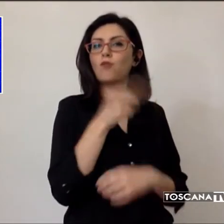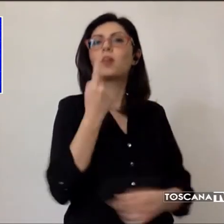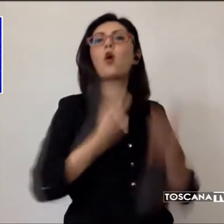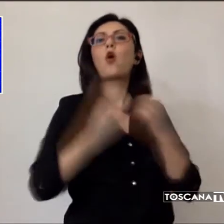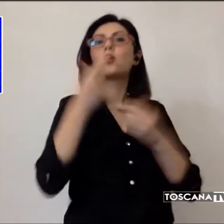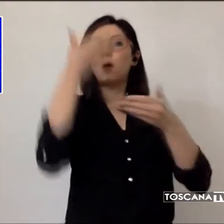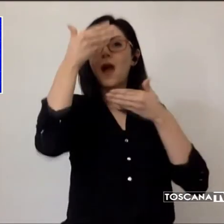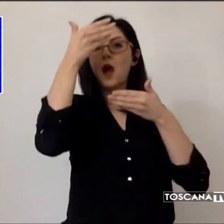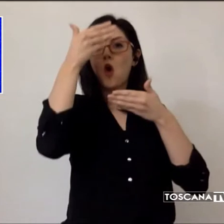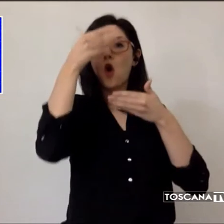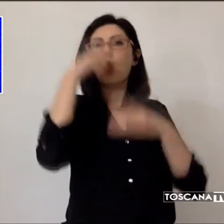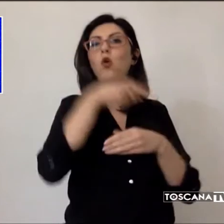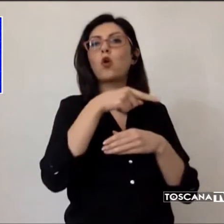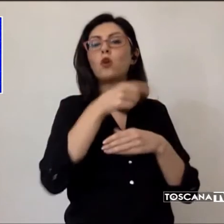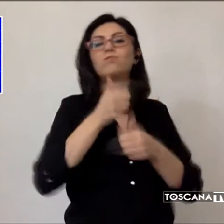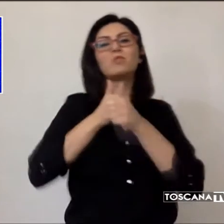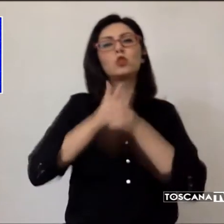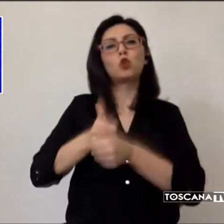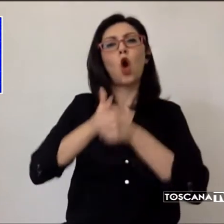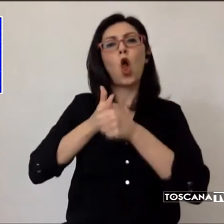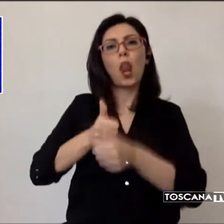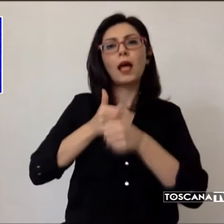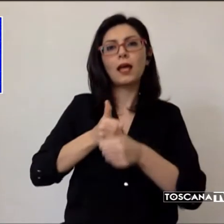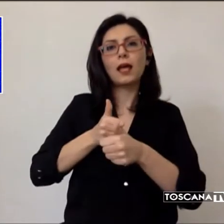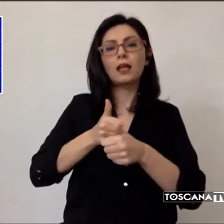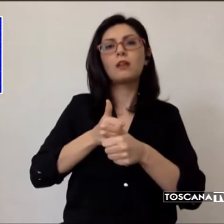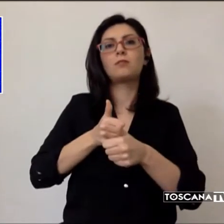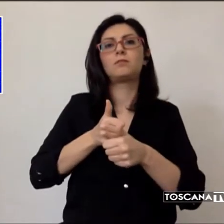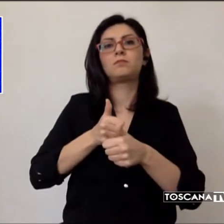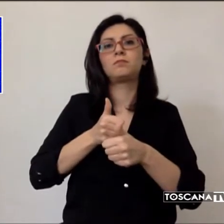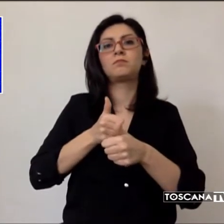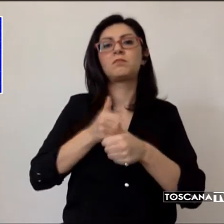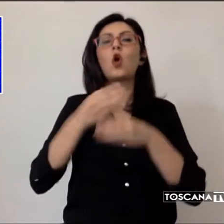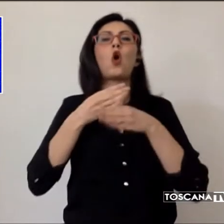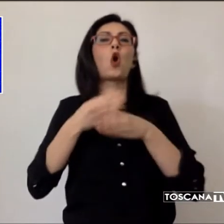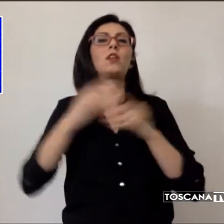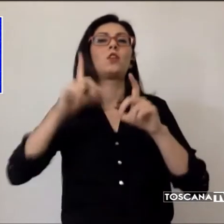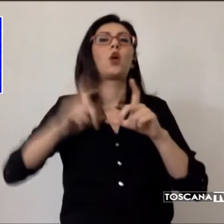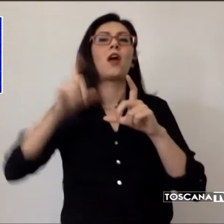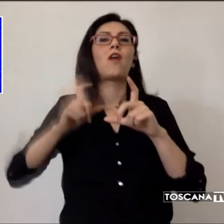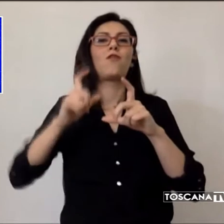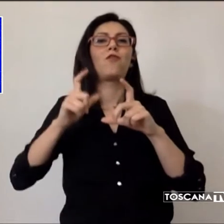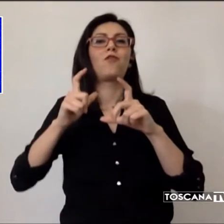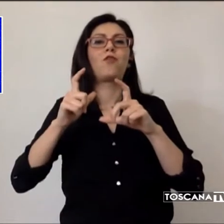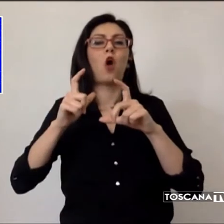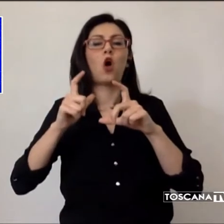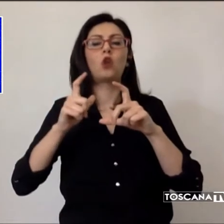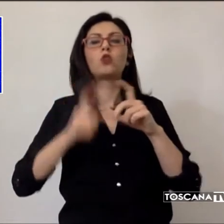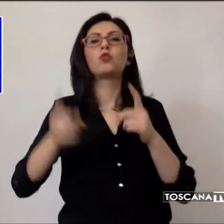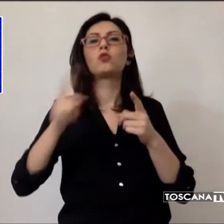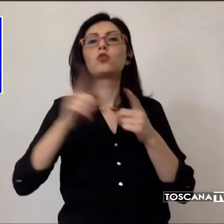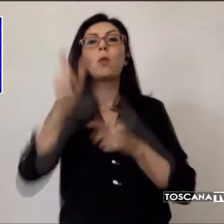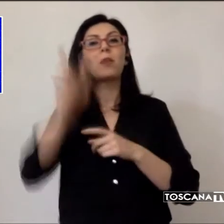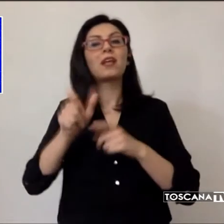sono stalking, revenge porn, sostituzione di persona e